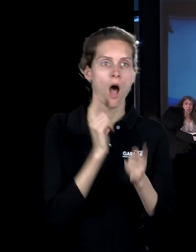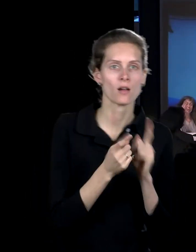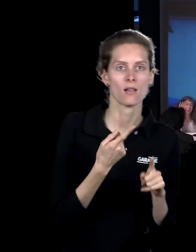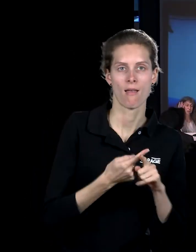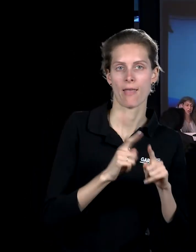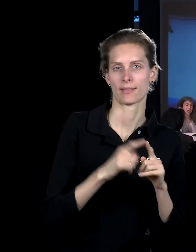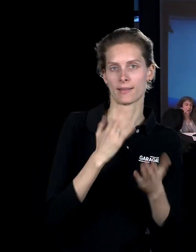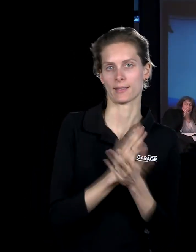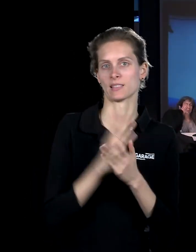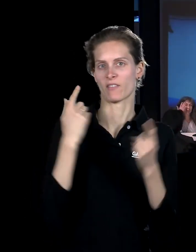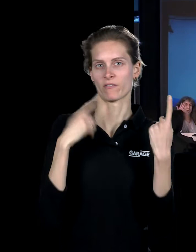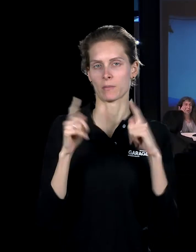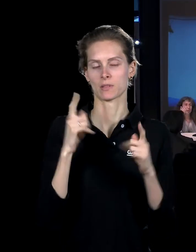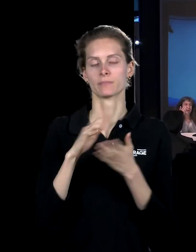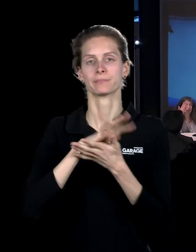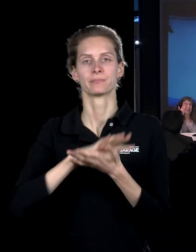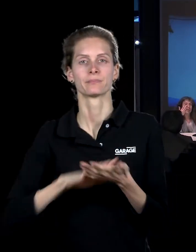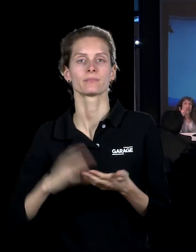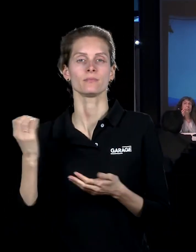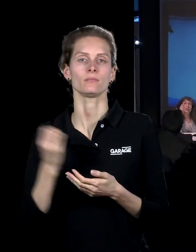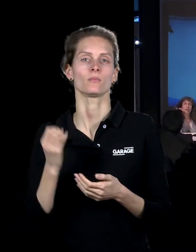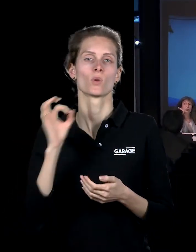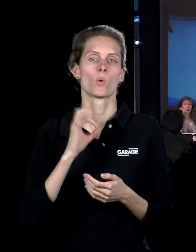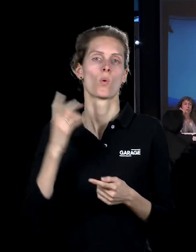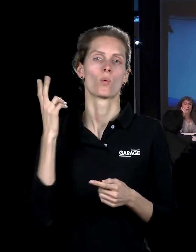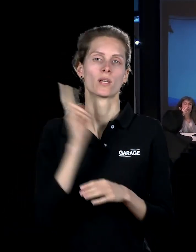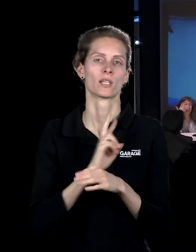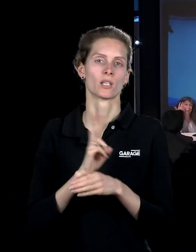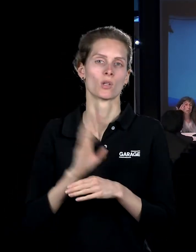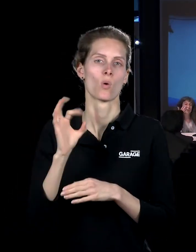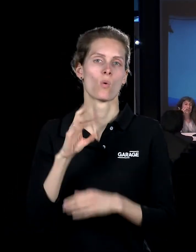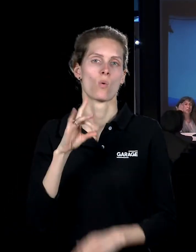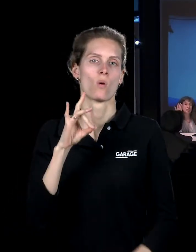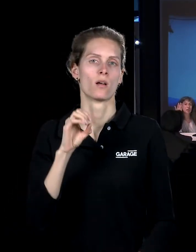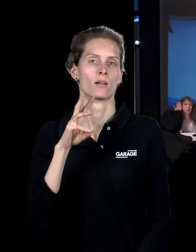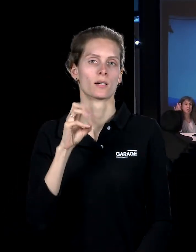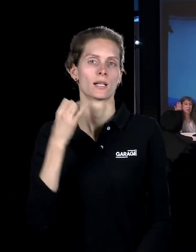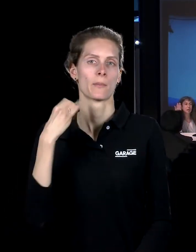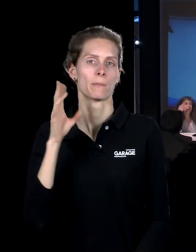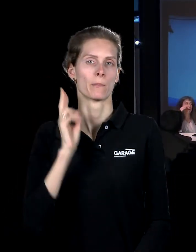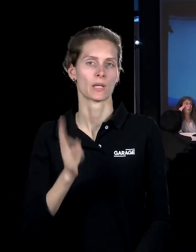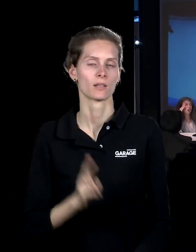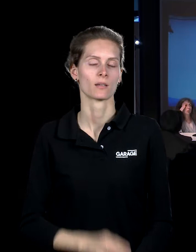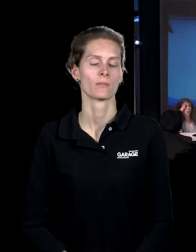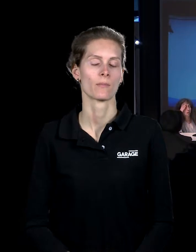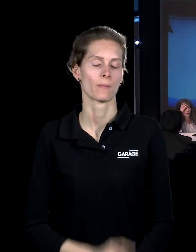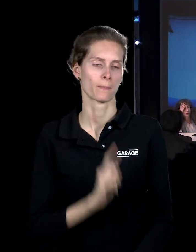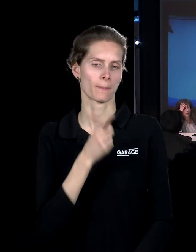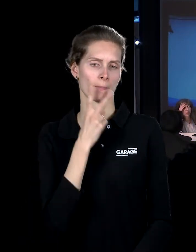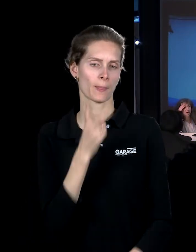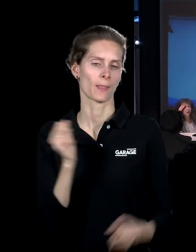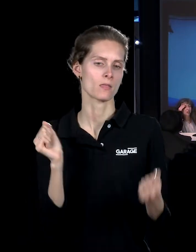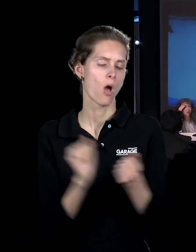Также, продолжая историю про кино и про ремейки, естественно, у него на первый взгляд документальный абсолютно проект,